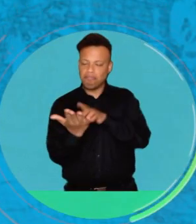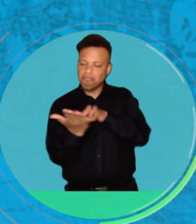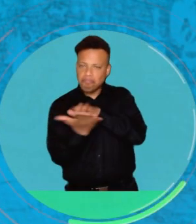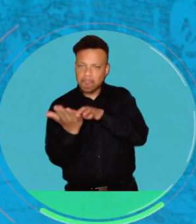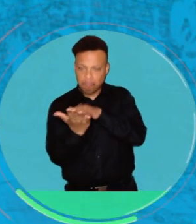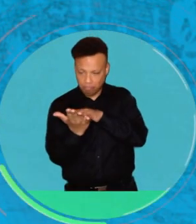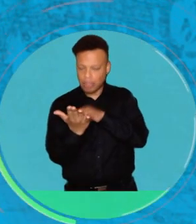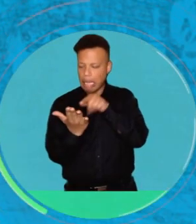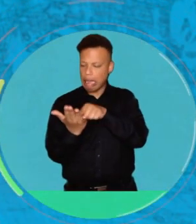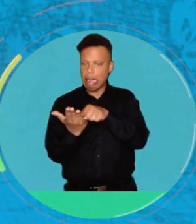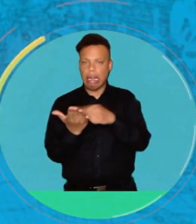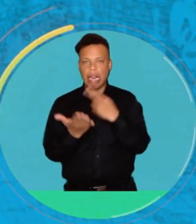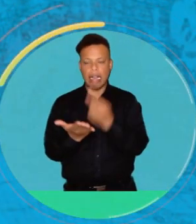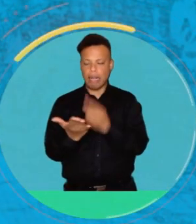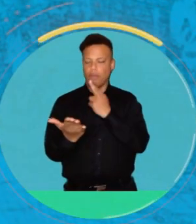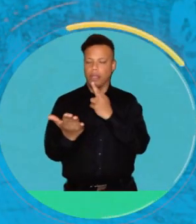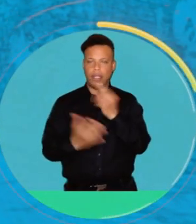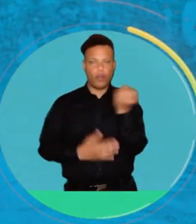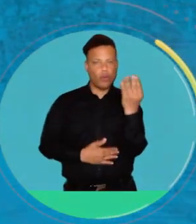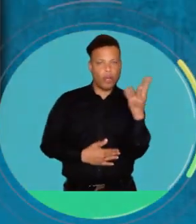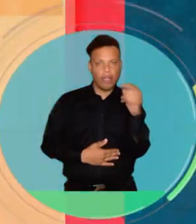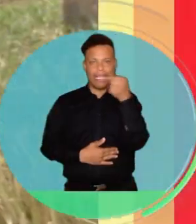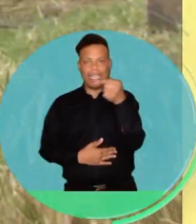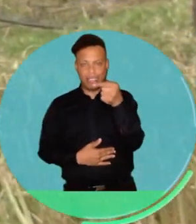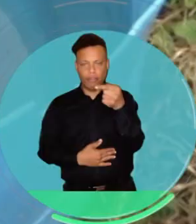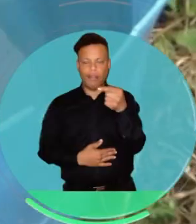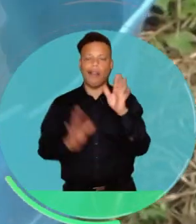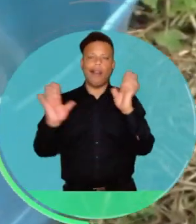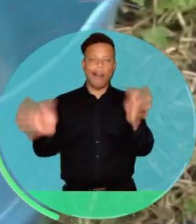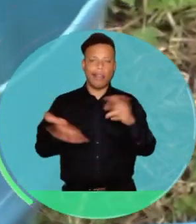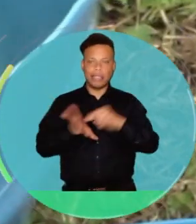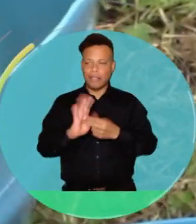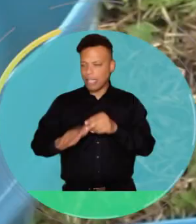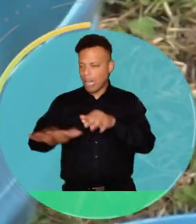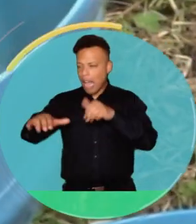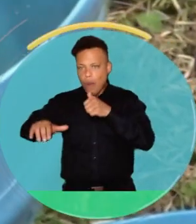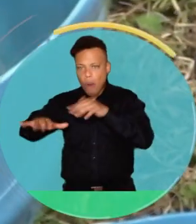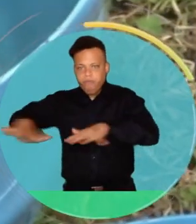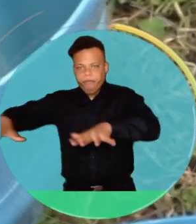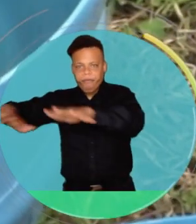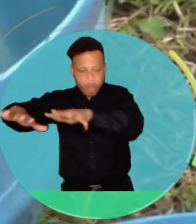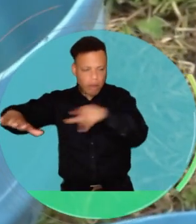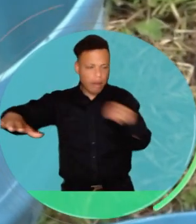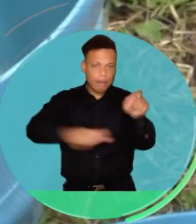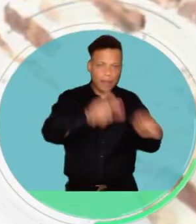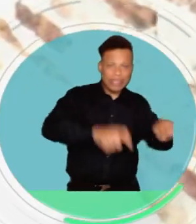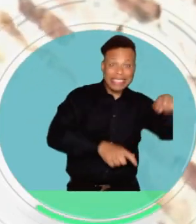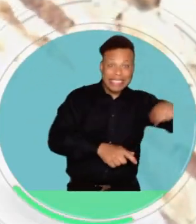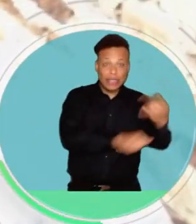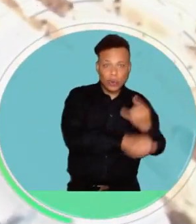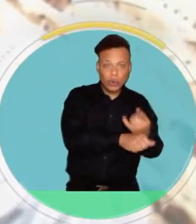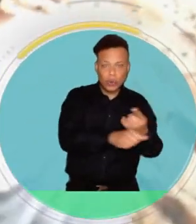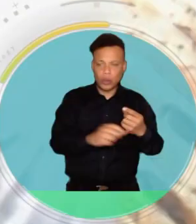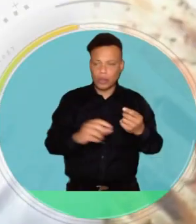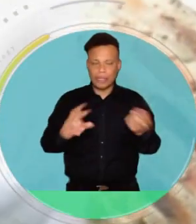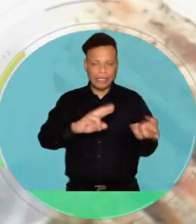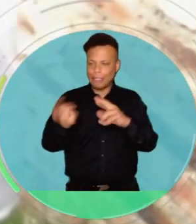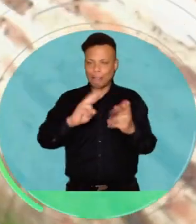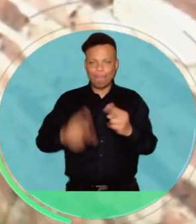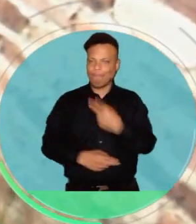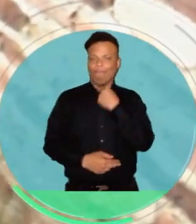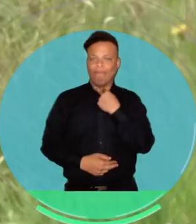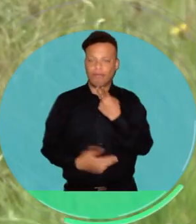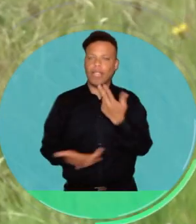Cuando esta relación da negativa, pues se debe poder prever que no habrá disponibilidad de recursos para todos los que aspiran a consumirlo.